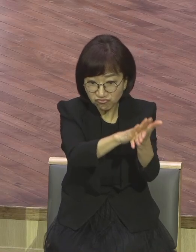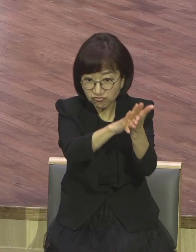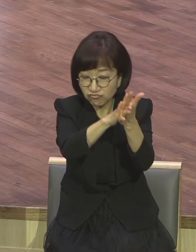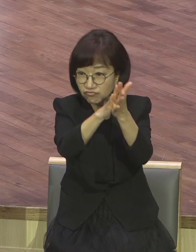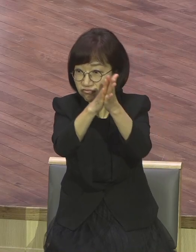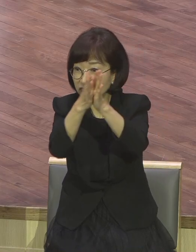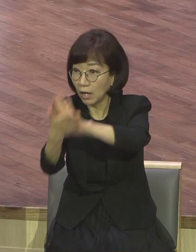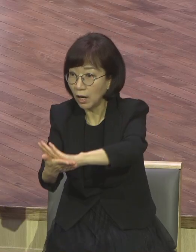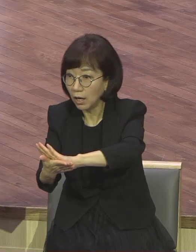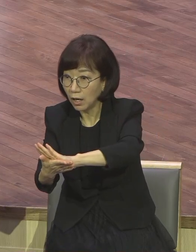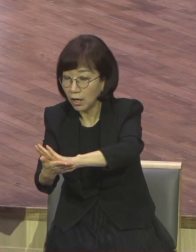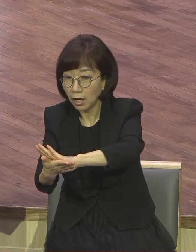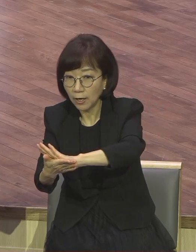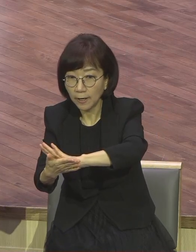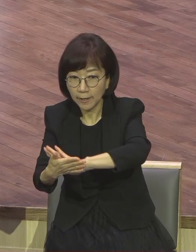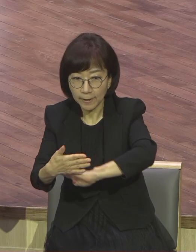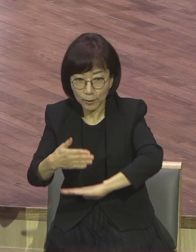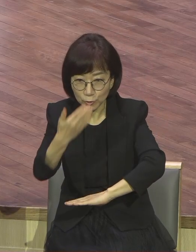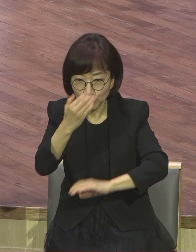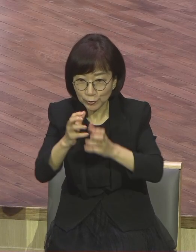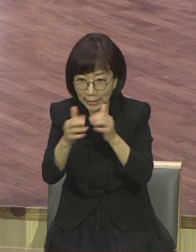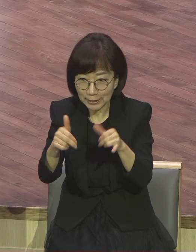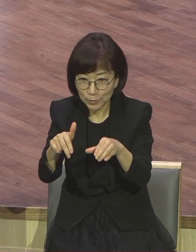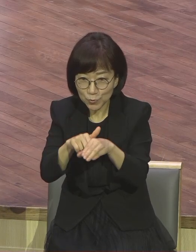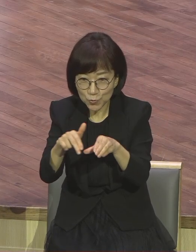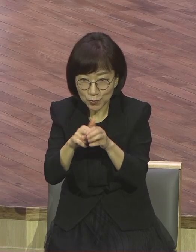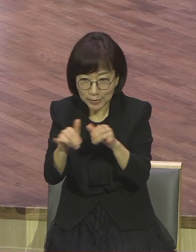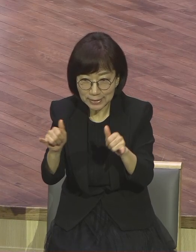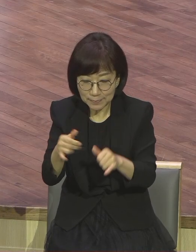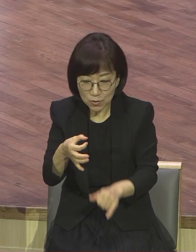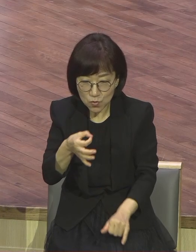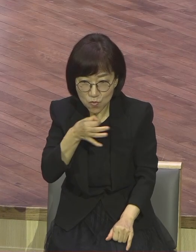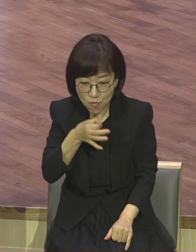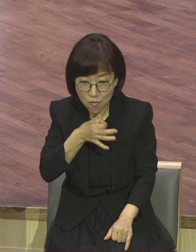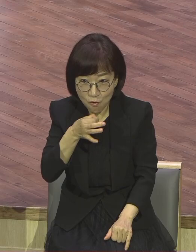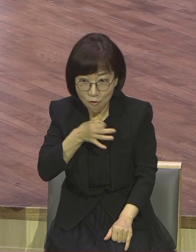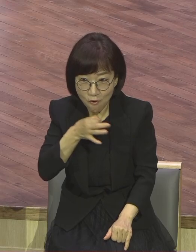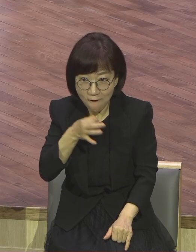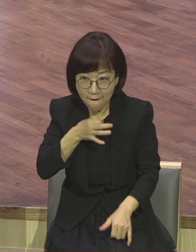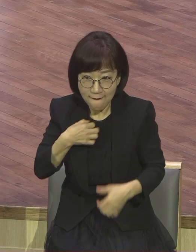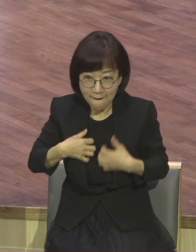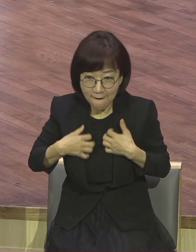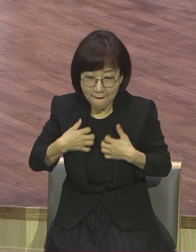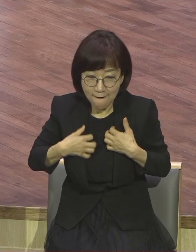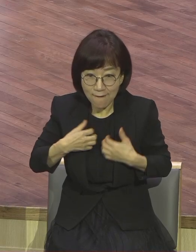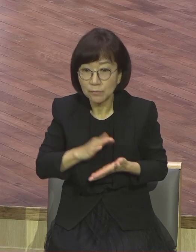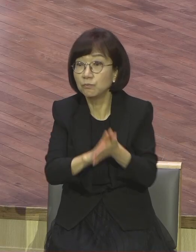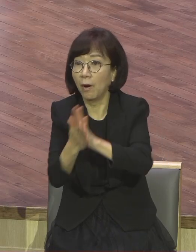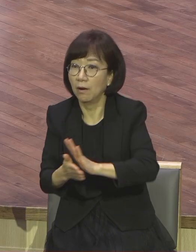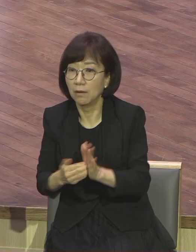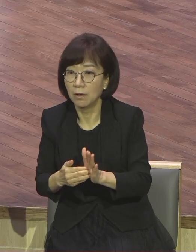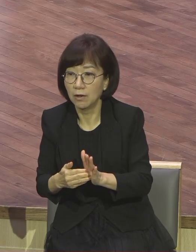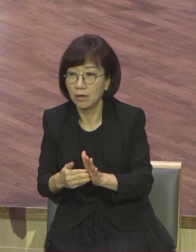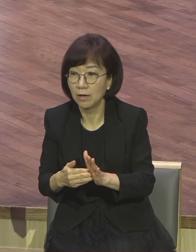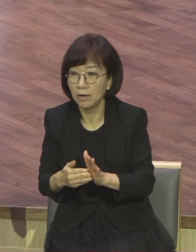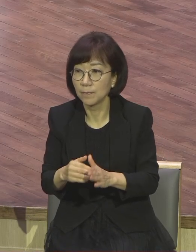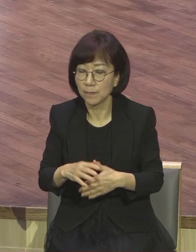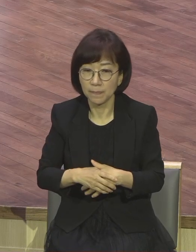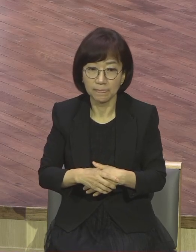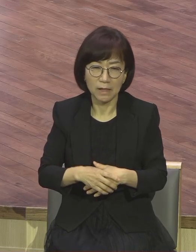지도자들의 배를 채우는 수단으로 전략하고 말았어요. 시간이 갈수록. 특별히 대제사장